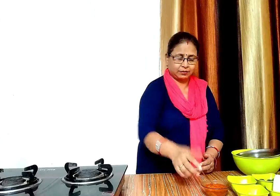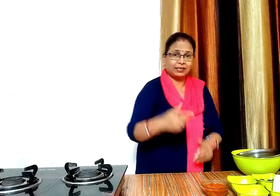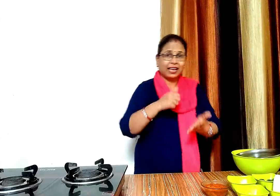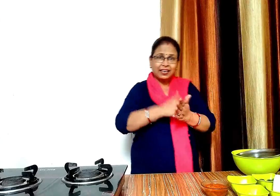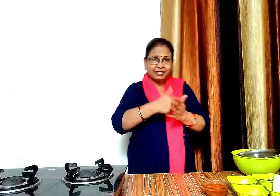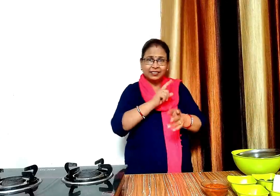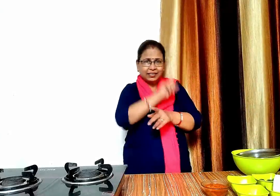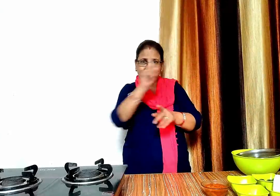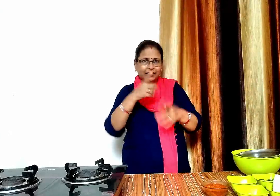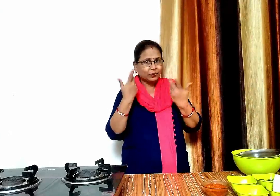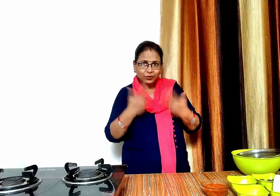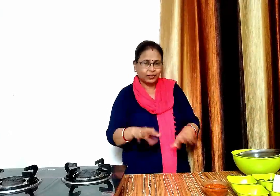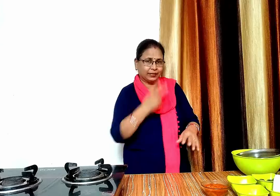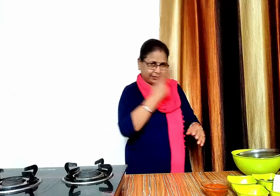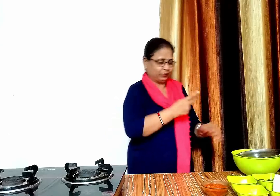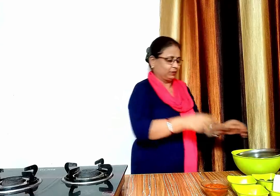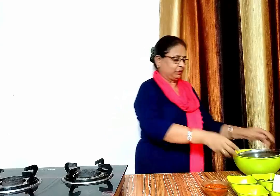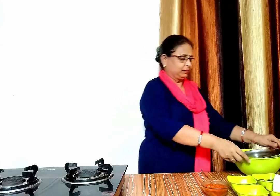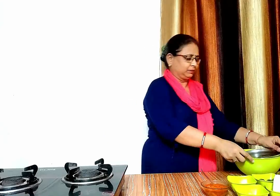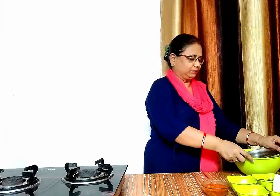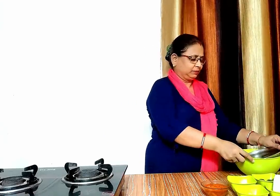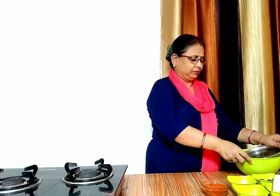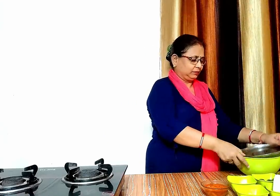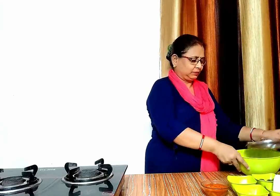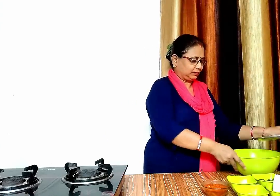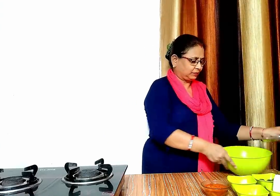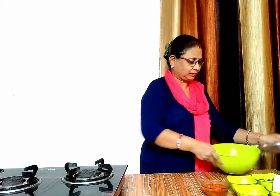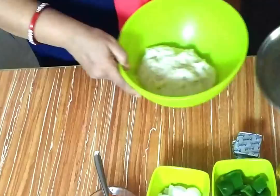दो को भी करी एक खंटा हो गया है अब दो को देख लेते है